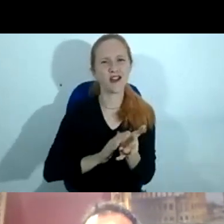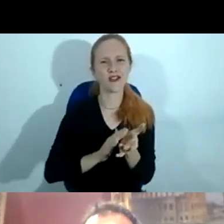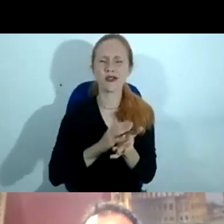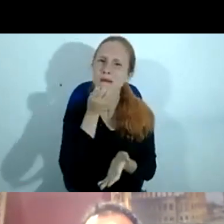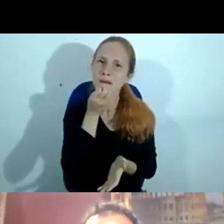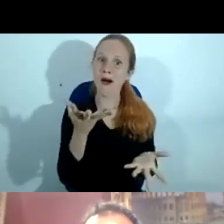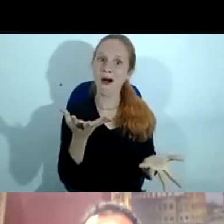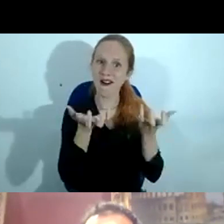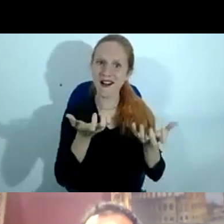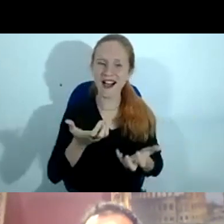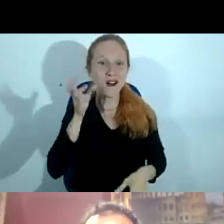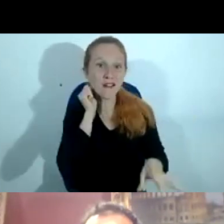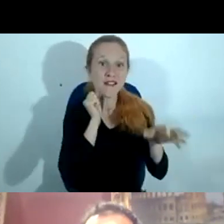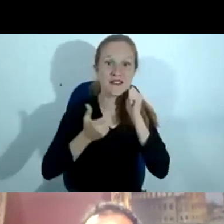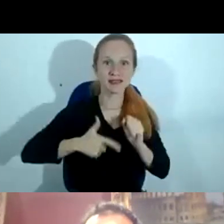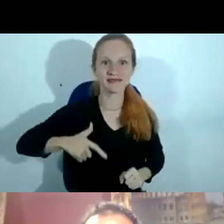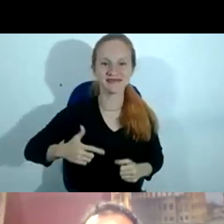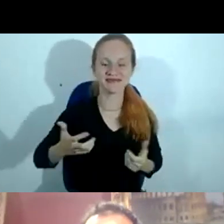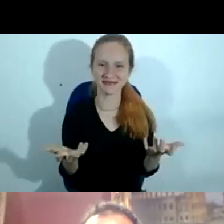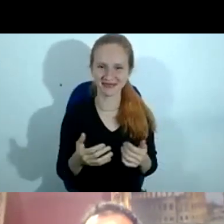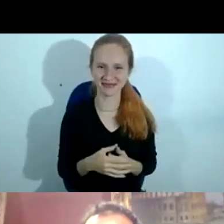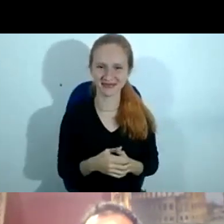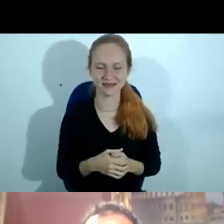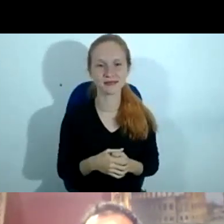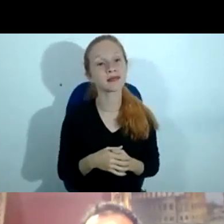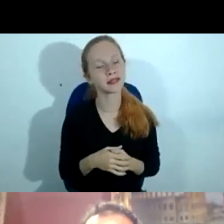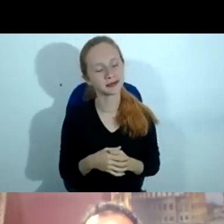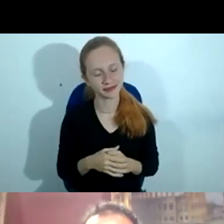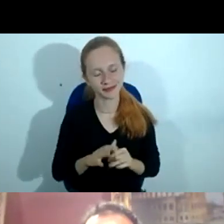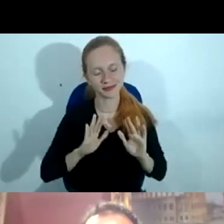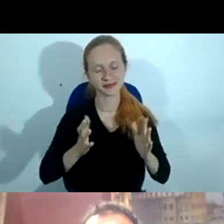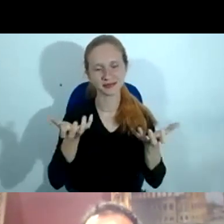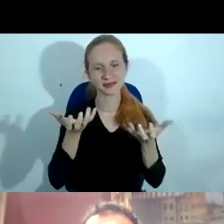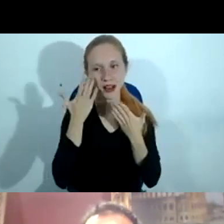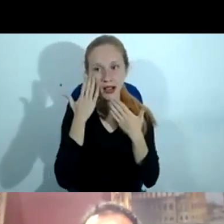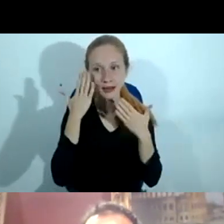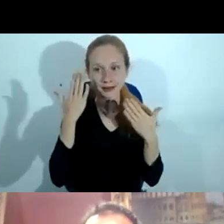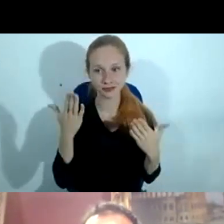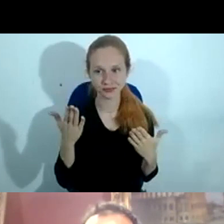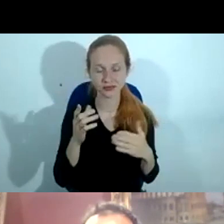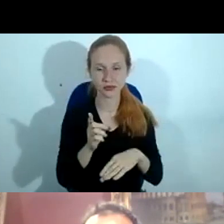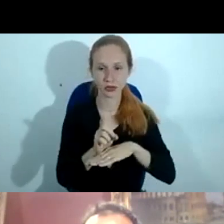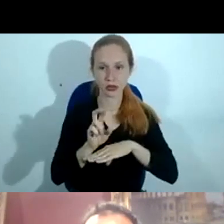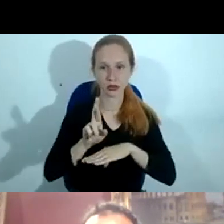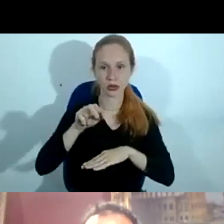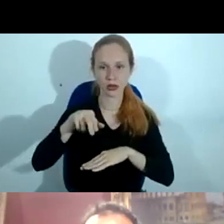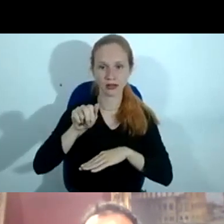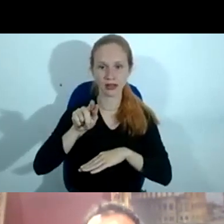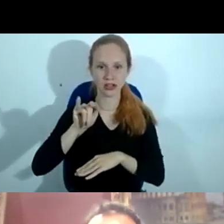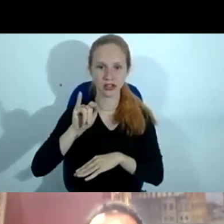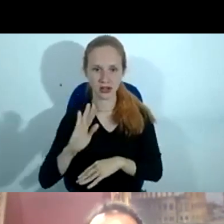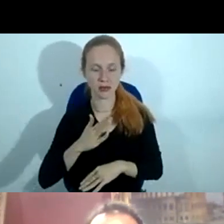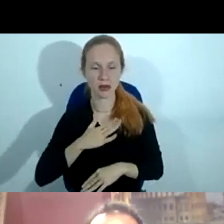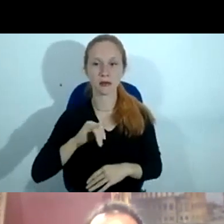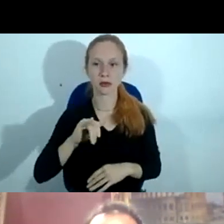não é todo dia que a gente recebe. Mas, não sendo descortês, queria muito agradecer ao doutor Najib pela oportunidade,